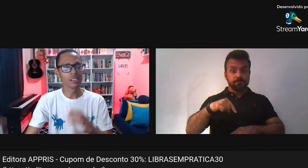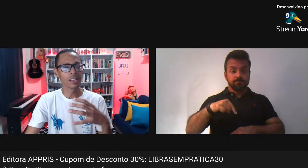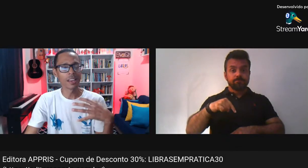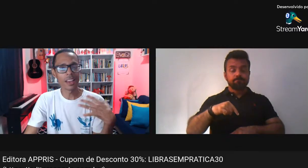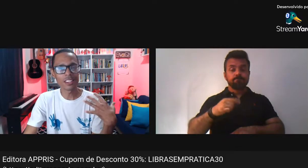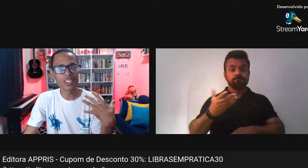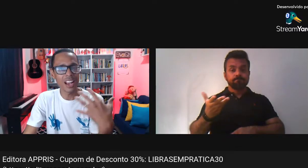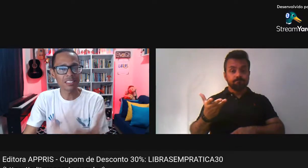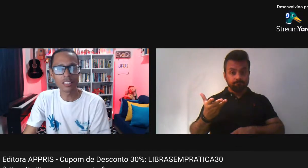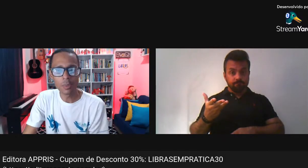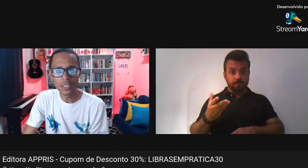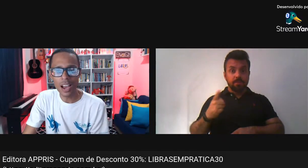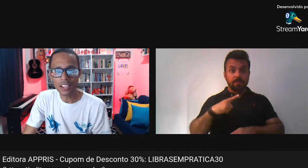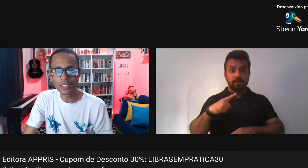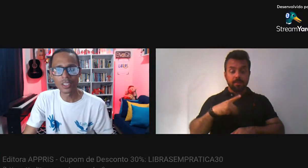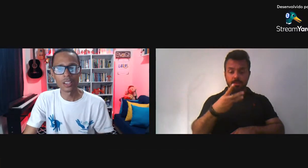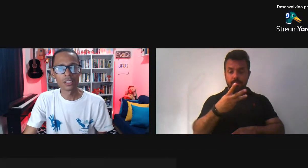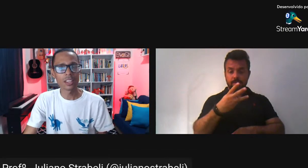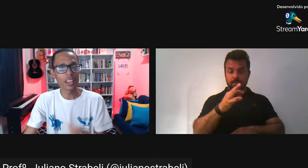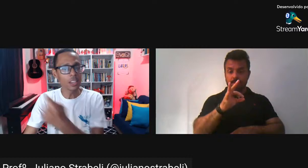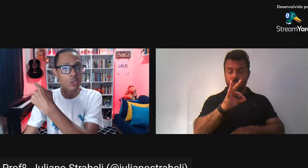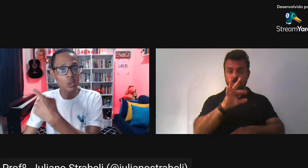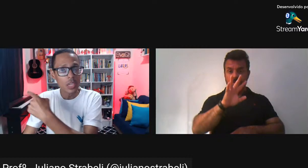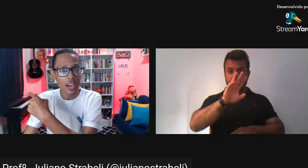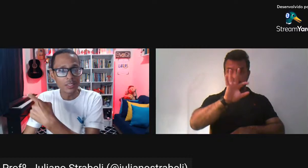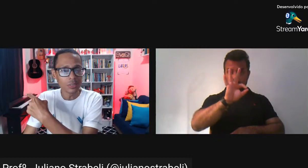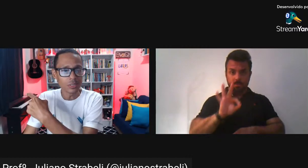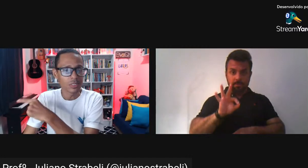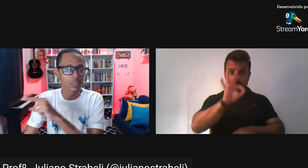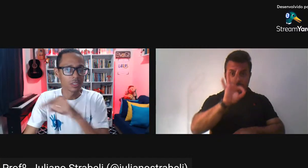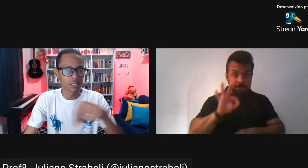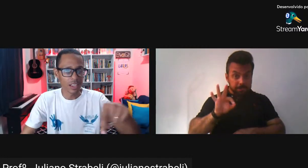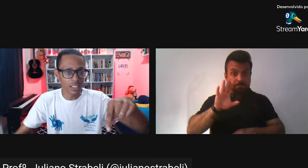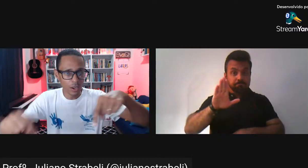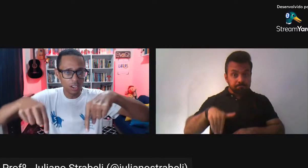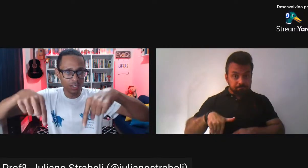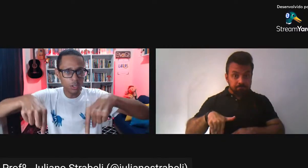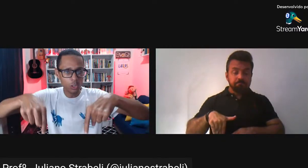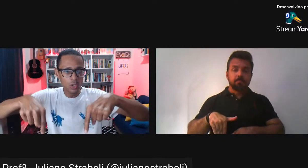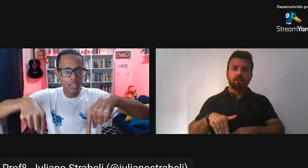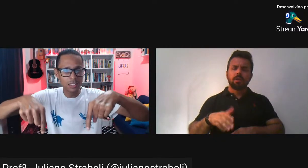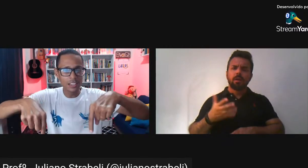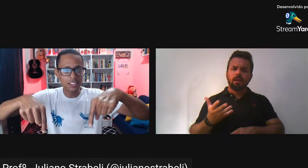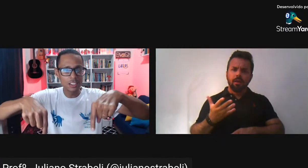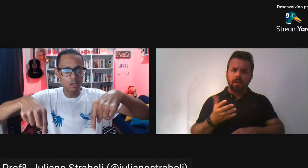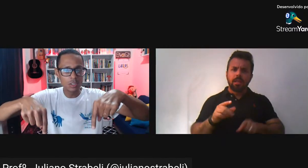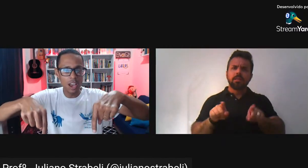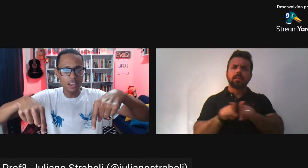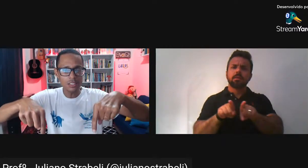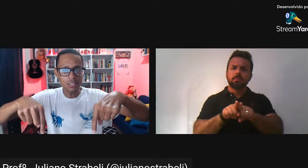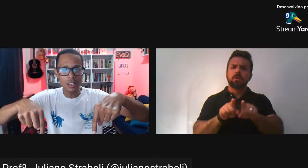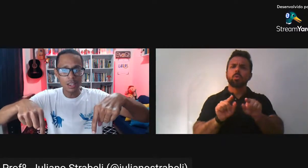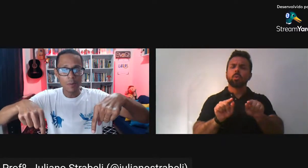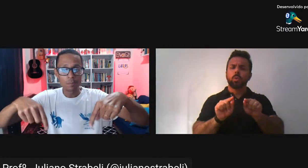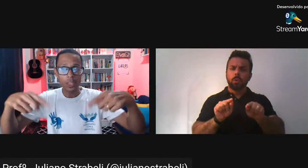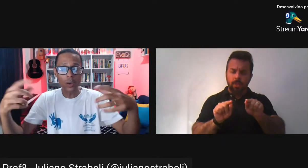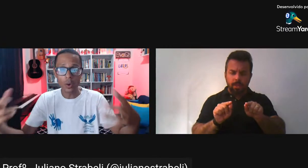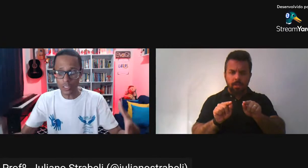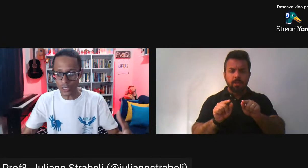De acessibilidade Tem aqui O Juliano Está aqui Olha Siga o Juliano Lá nas redes sociais